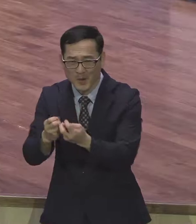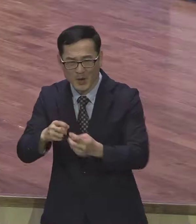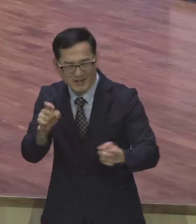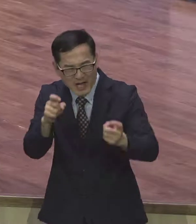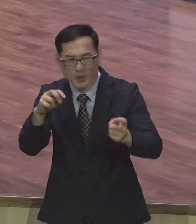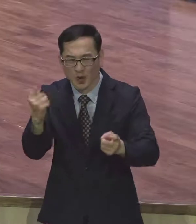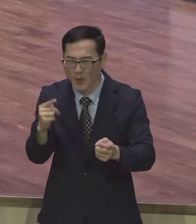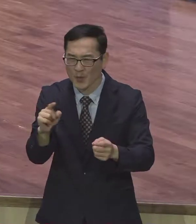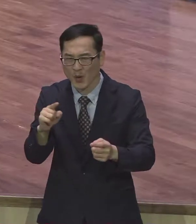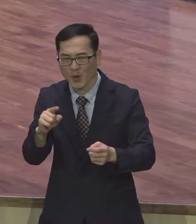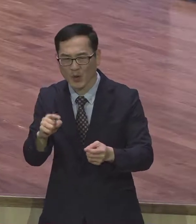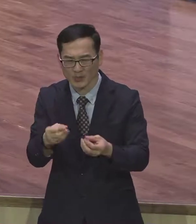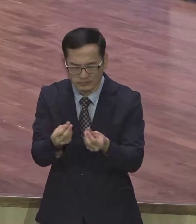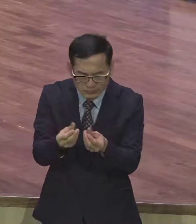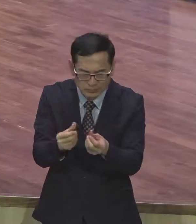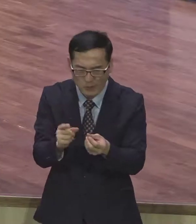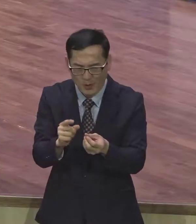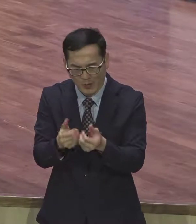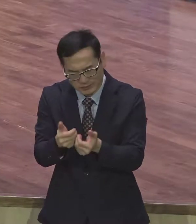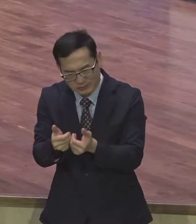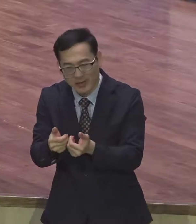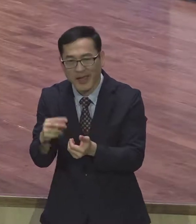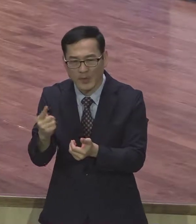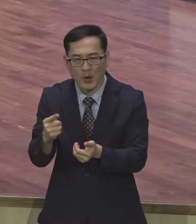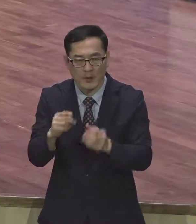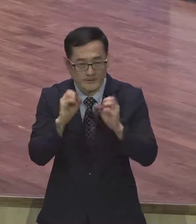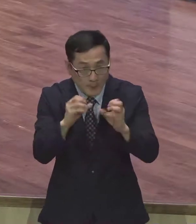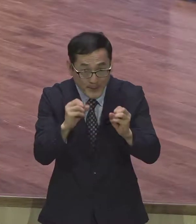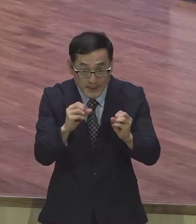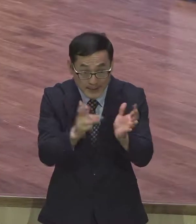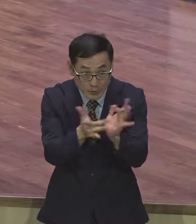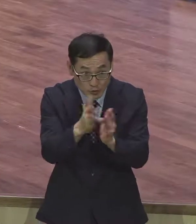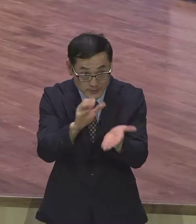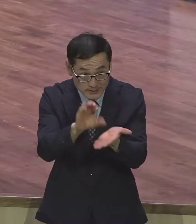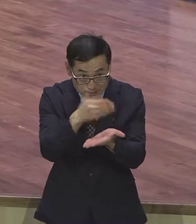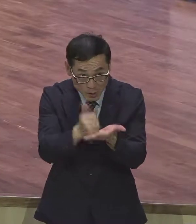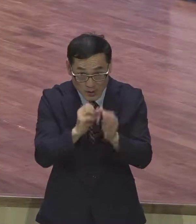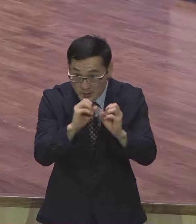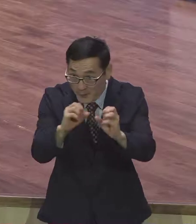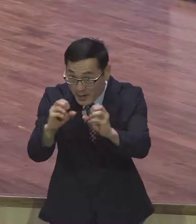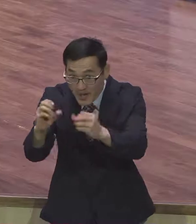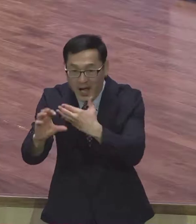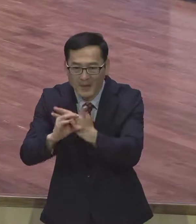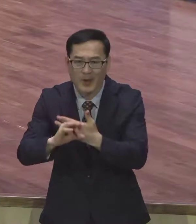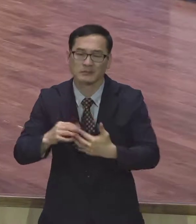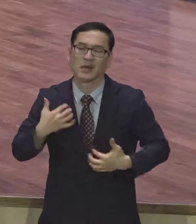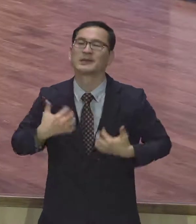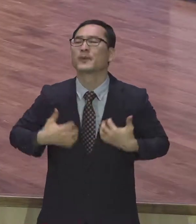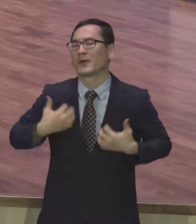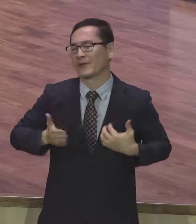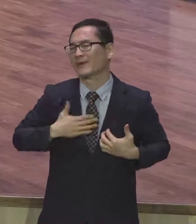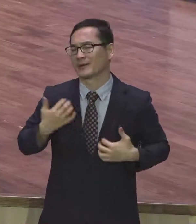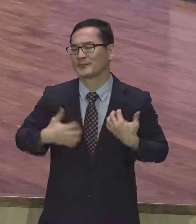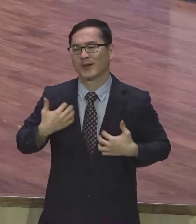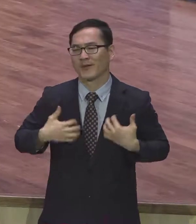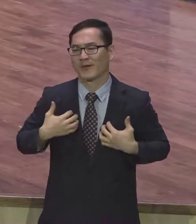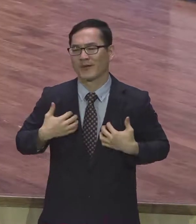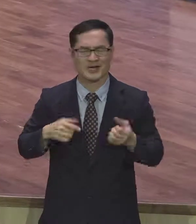기뻐하고 또한 기뻐하노라. 이게 하나님 나라 본질을 가진 자의 모습이에요. 환경이